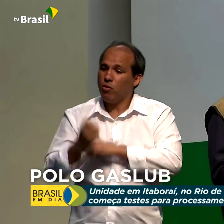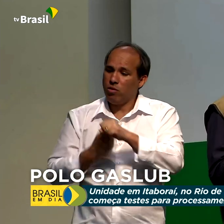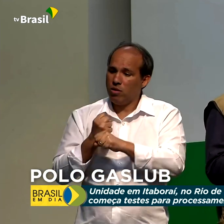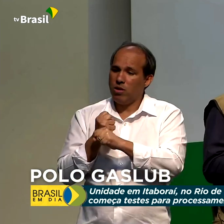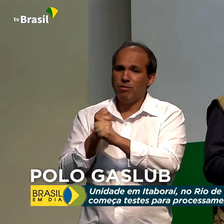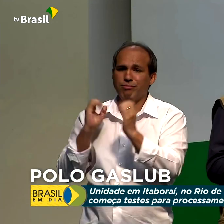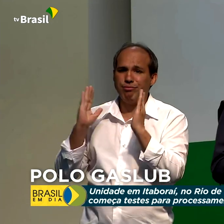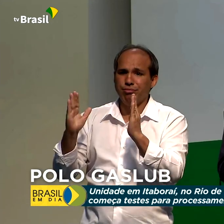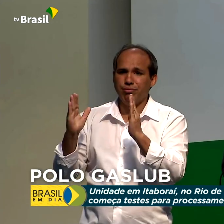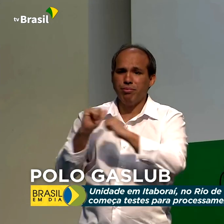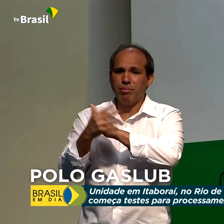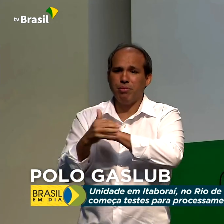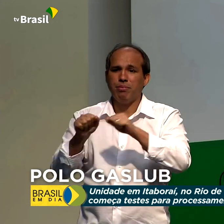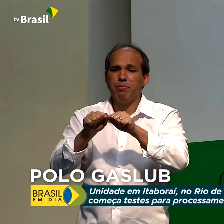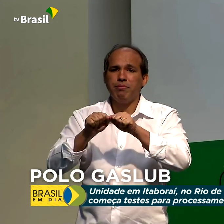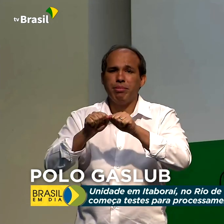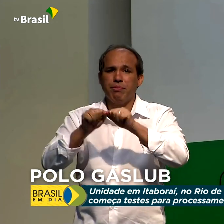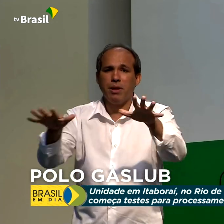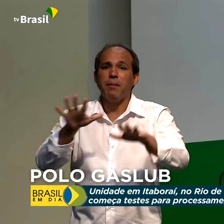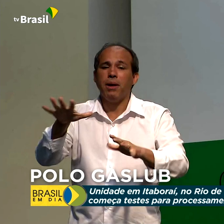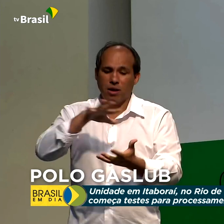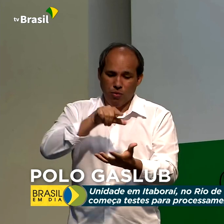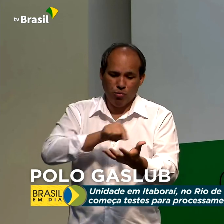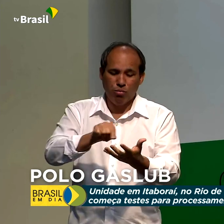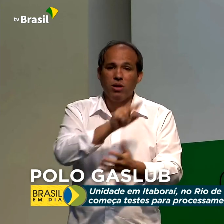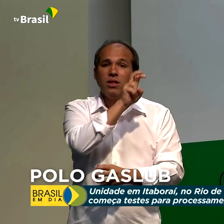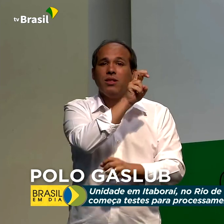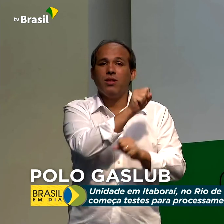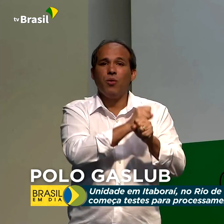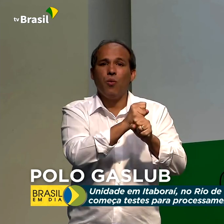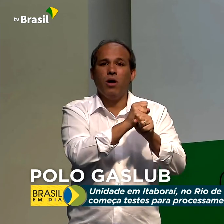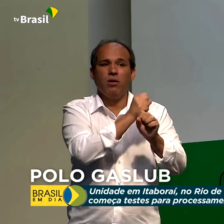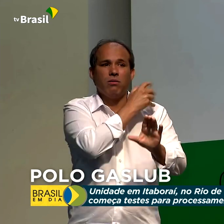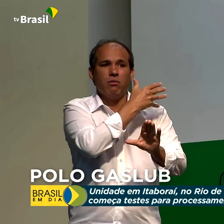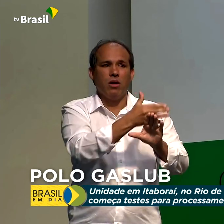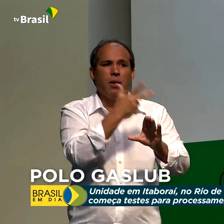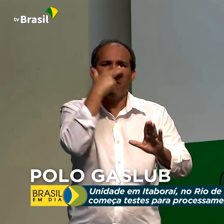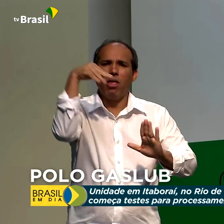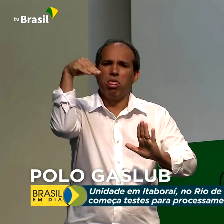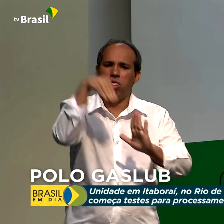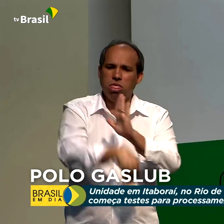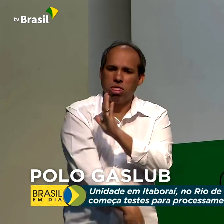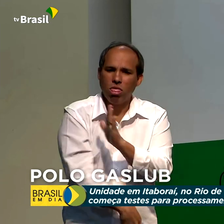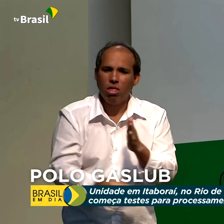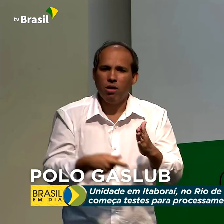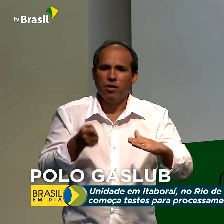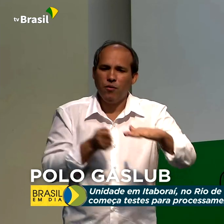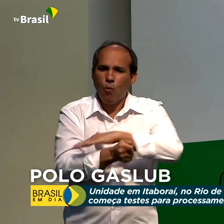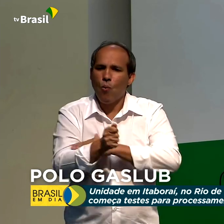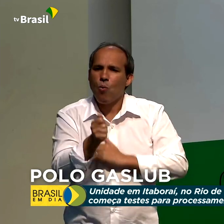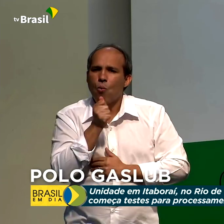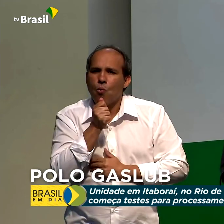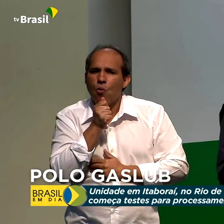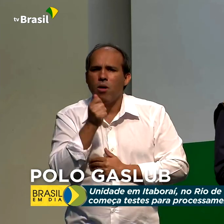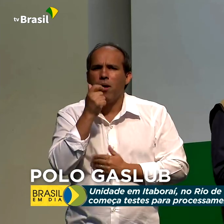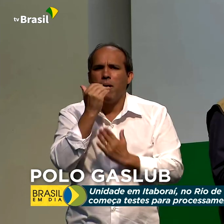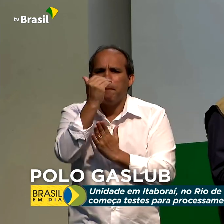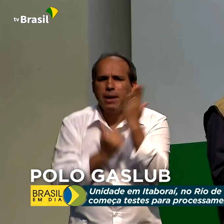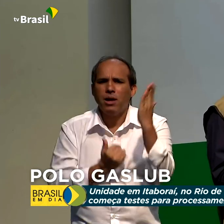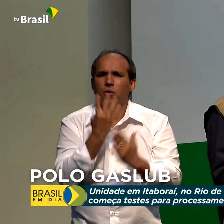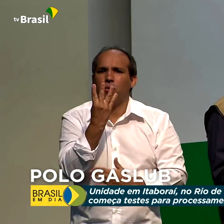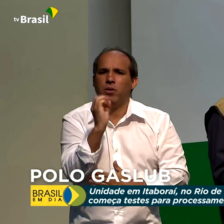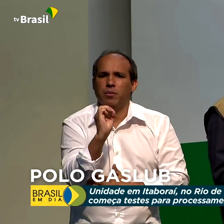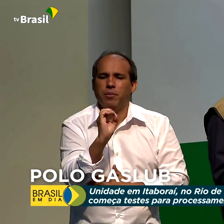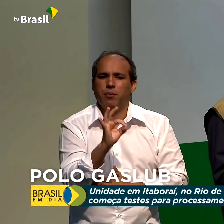Enquanto no mundo se verificou nos últimos cinco anos um decréscimo de investimentos de cerca de 40%